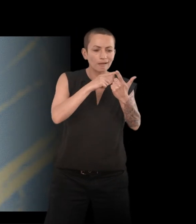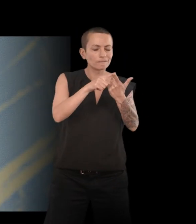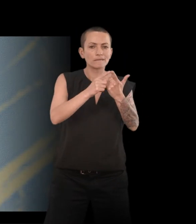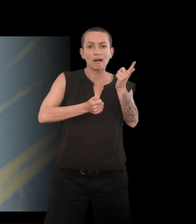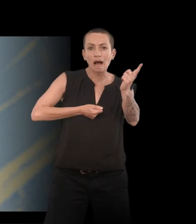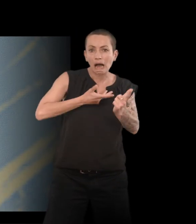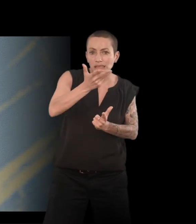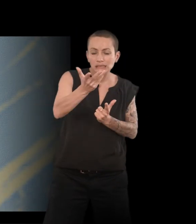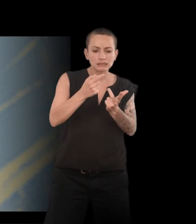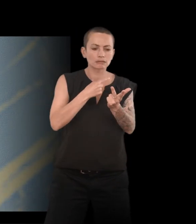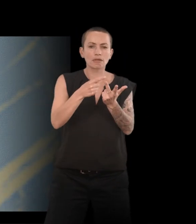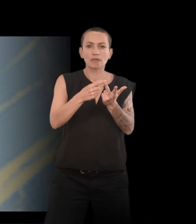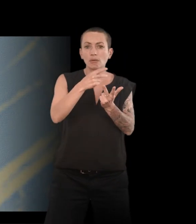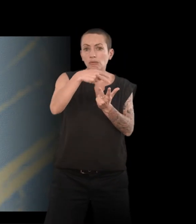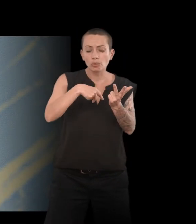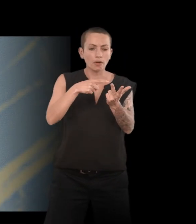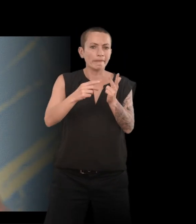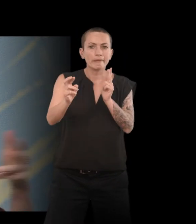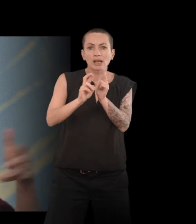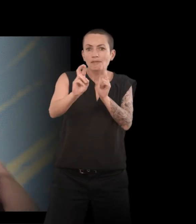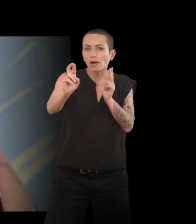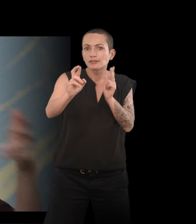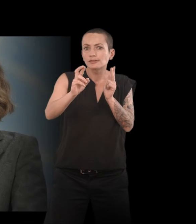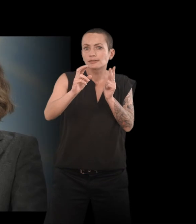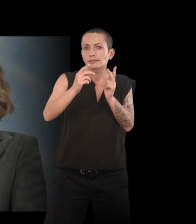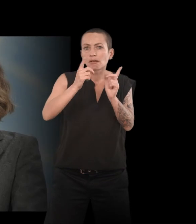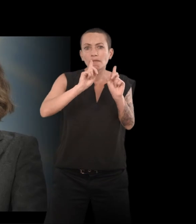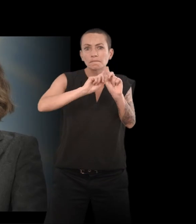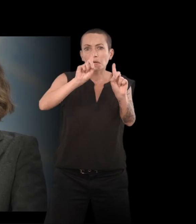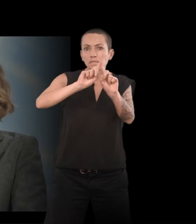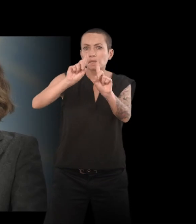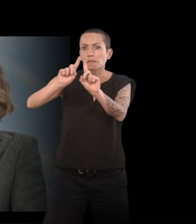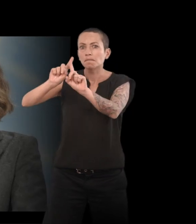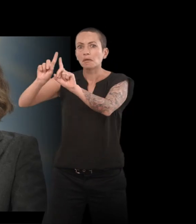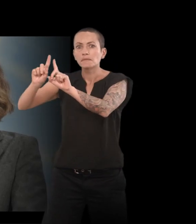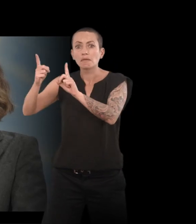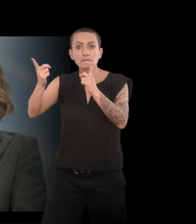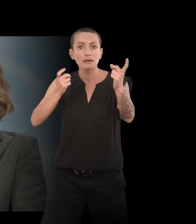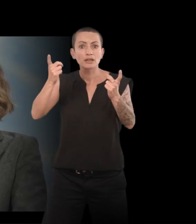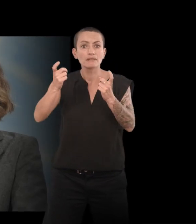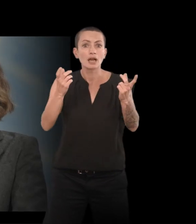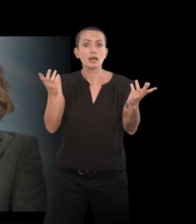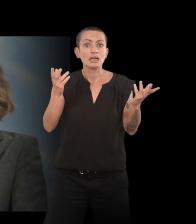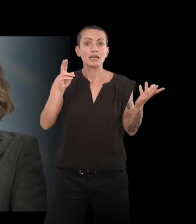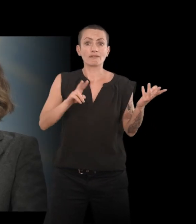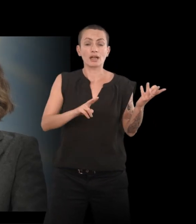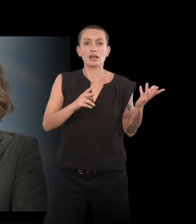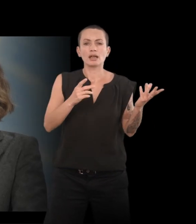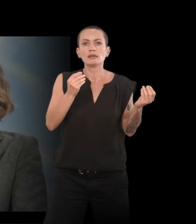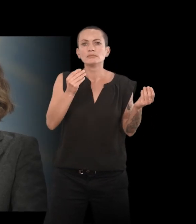et des références qui vont emprunter à des champs très différents. Et je crois qu y quelque chose là où on se